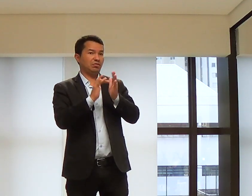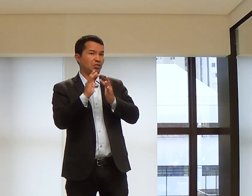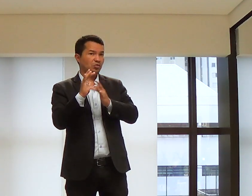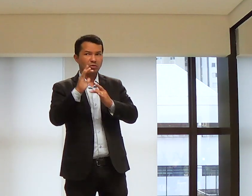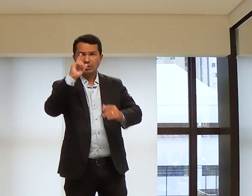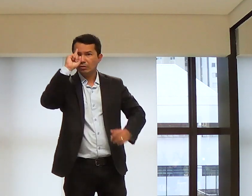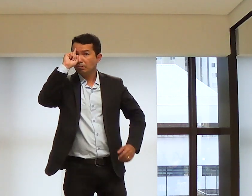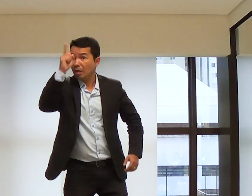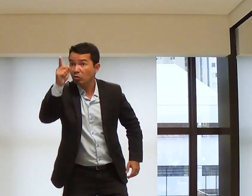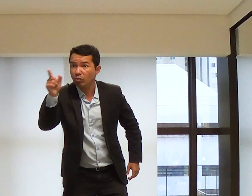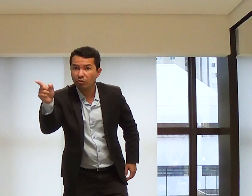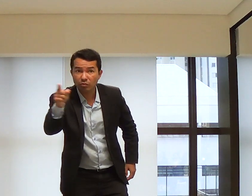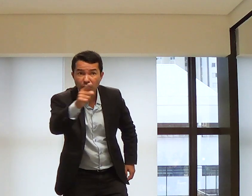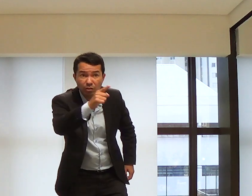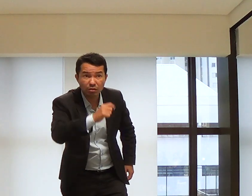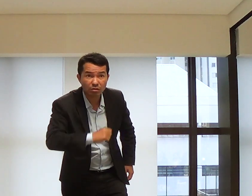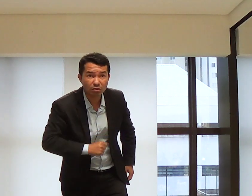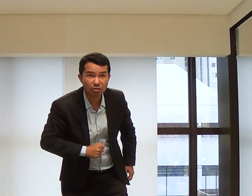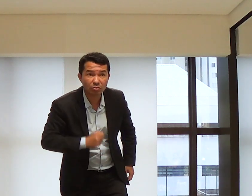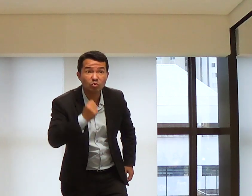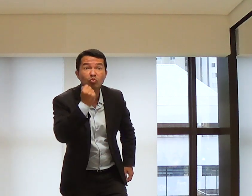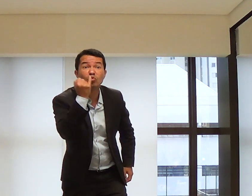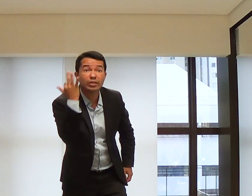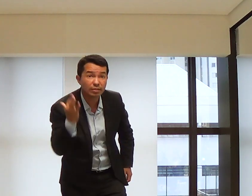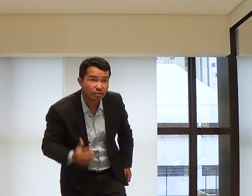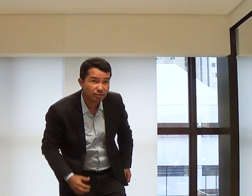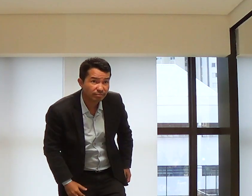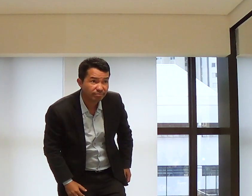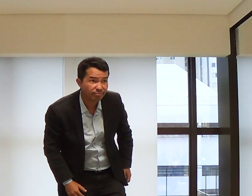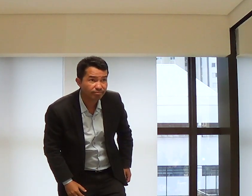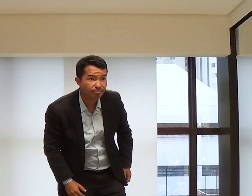Quantas vezes o Senhor te mandou? Quantas?